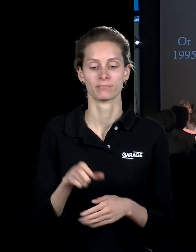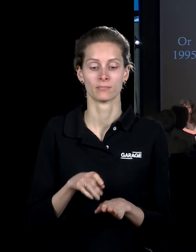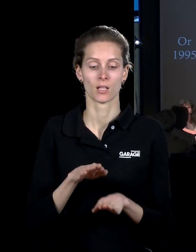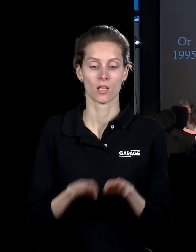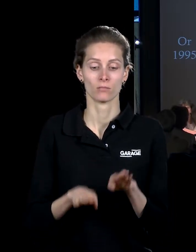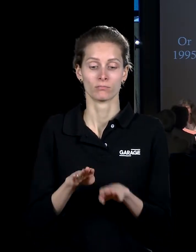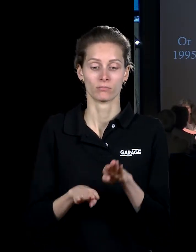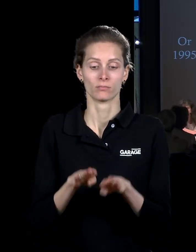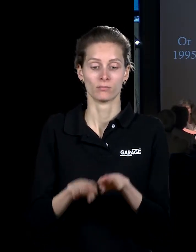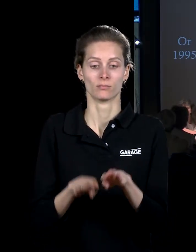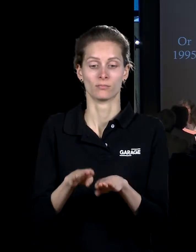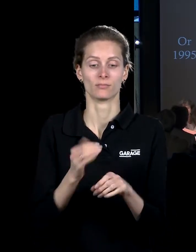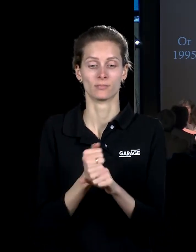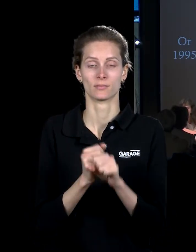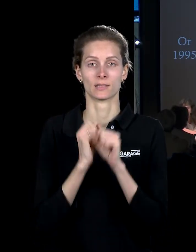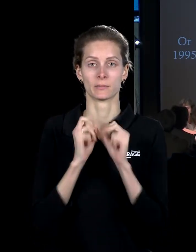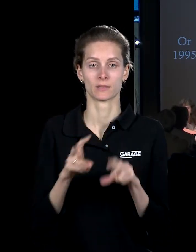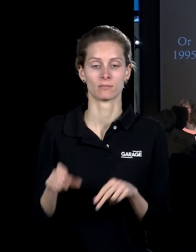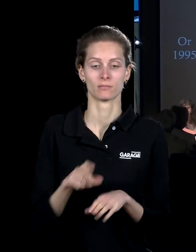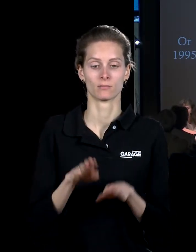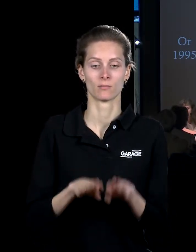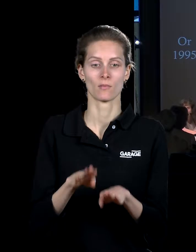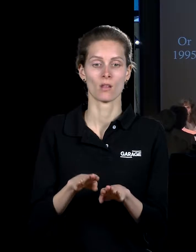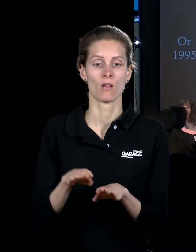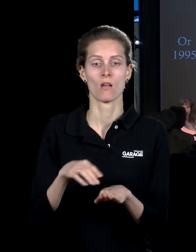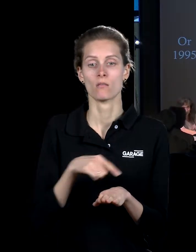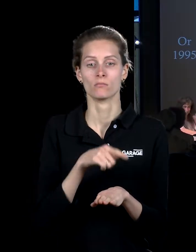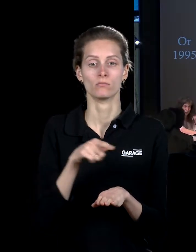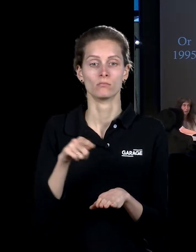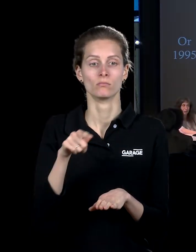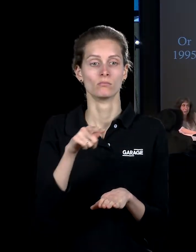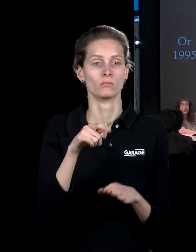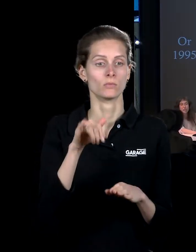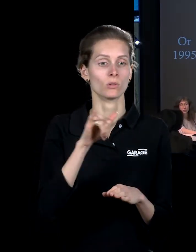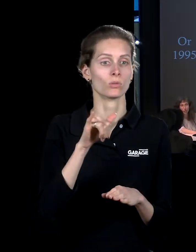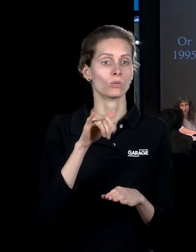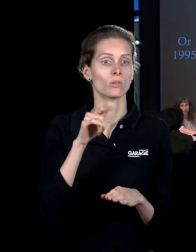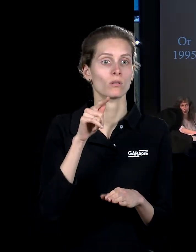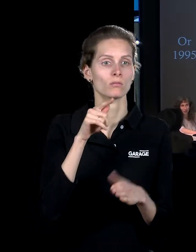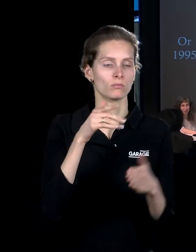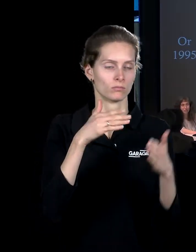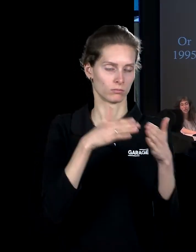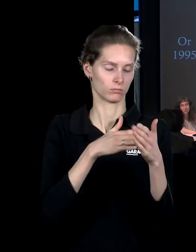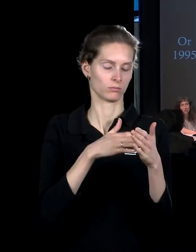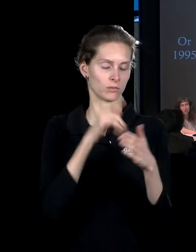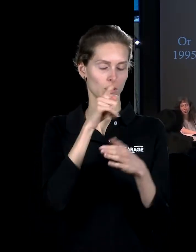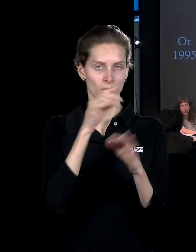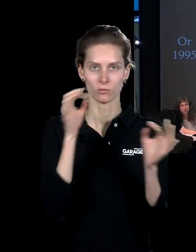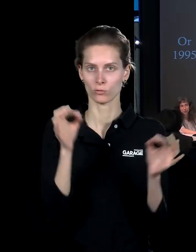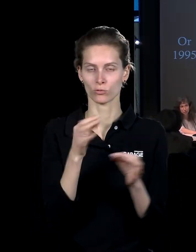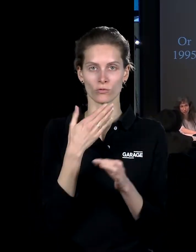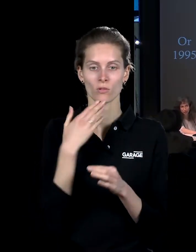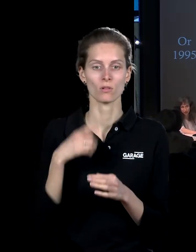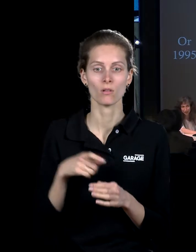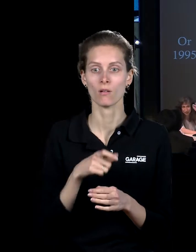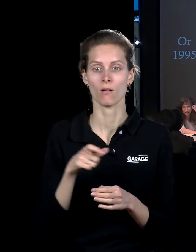никуда не ведёт. Знаете, это такая достаточно жестокая история. Гуляешь, ты видишь, а вот налево пошла тропинка, а там ничего нет, она